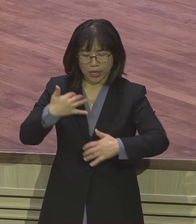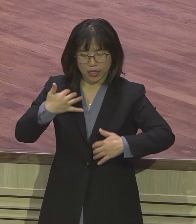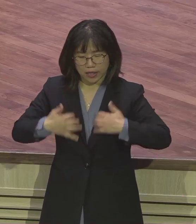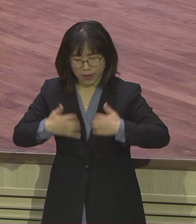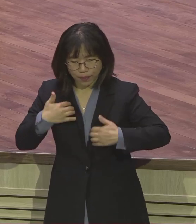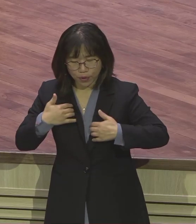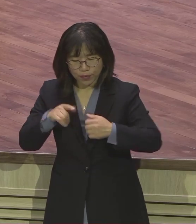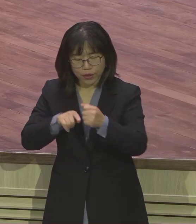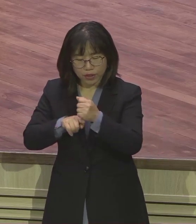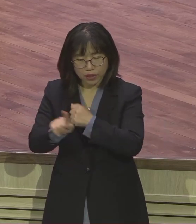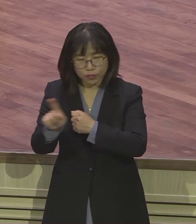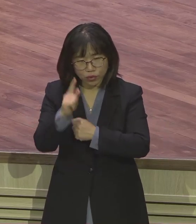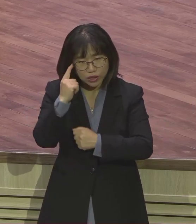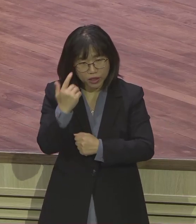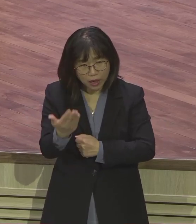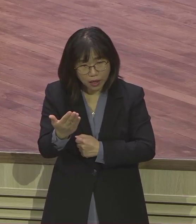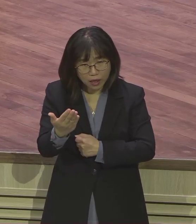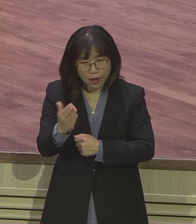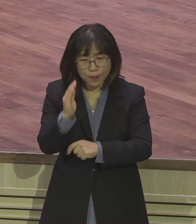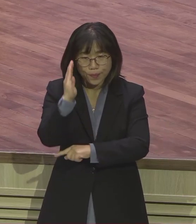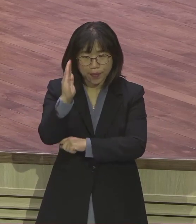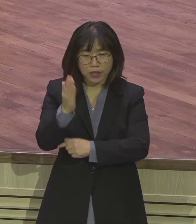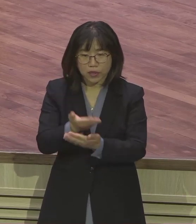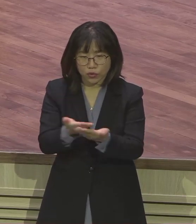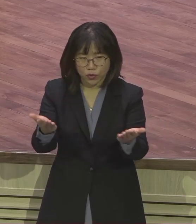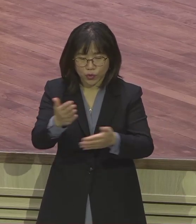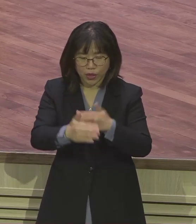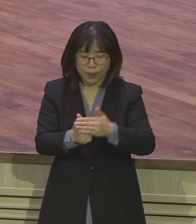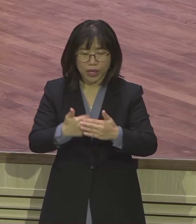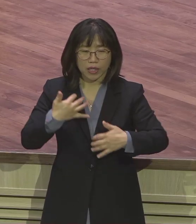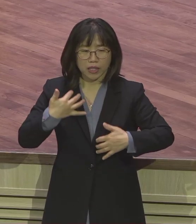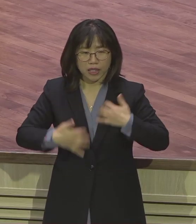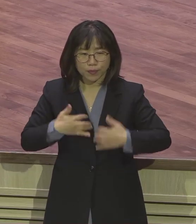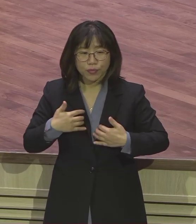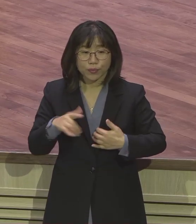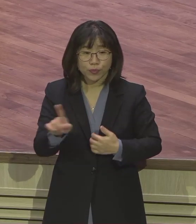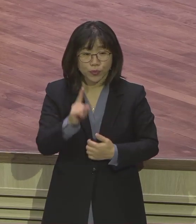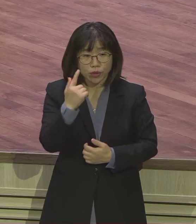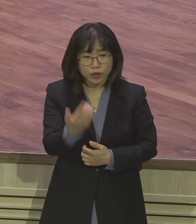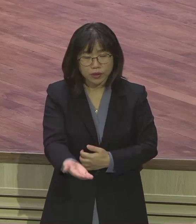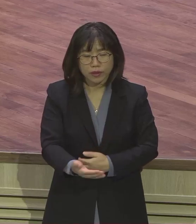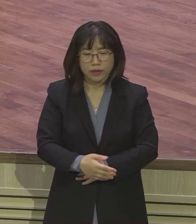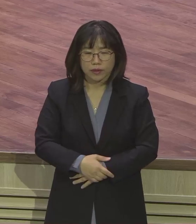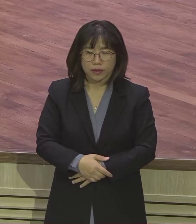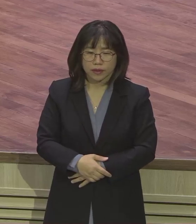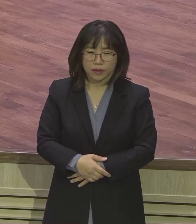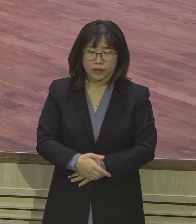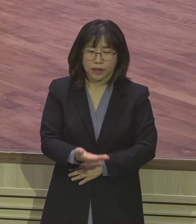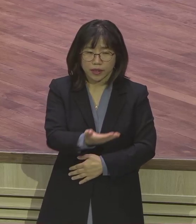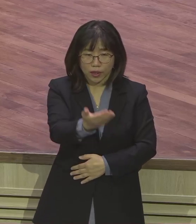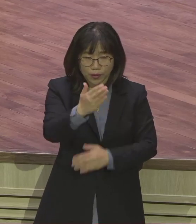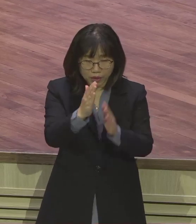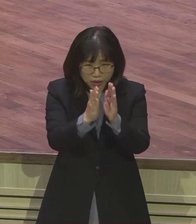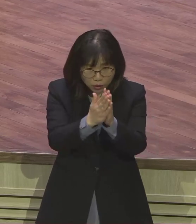하나님이 기뻐하신 뜻이 뭐예요? 하나님은 뭘 보고 기뻐하십니까? 여러분, 기대에서 응답받는 걸 기뻐합니까? 그렇지 않습니다.